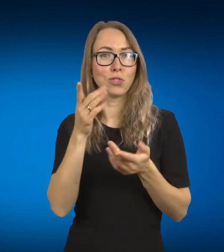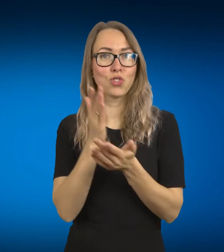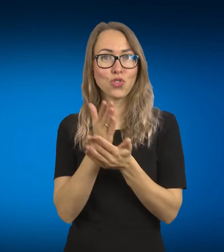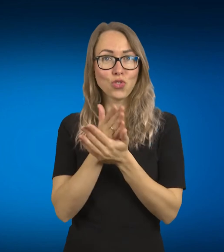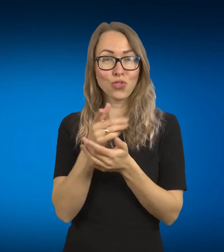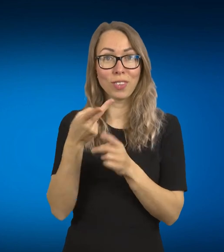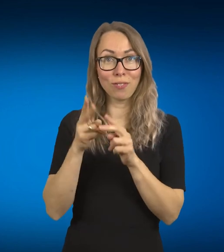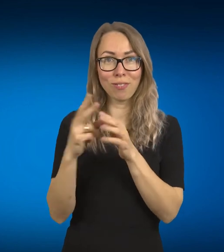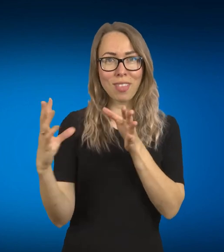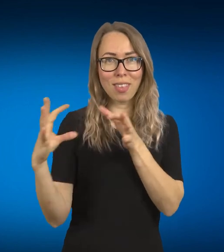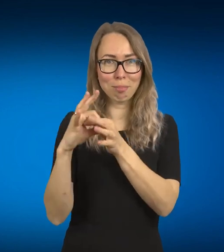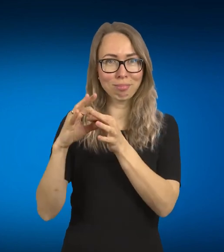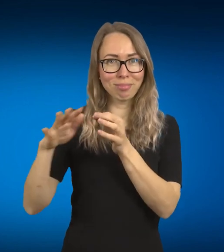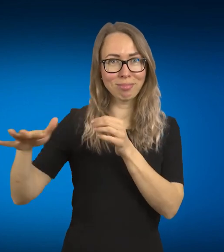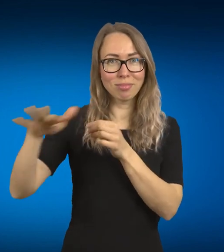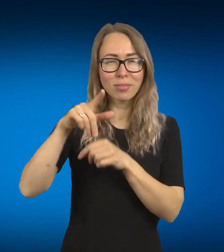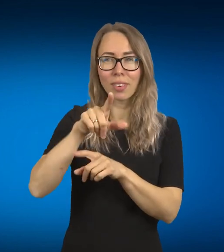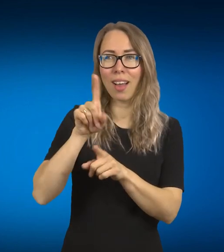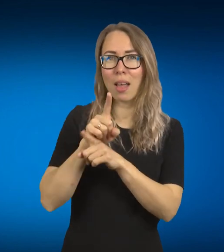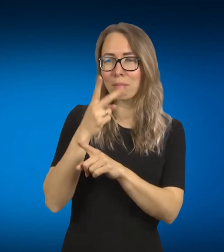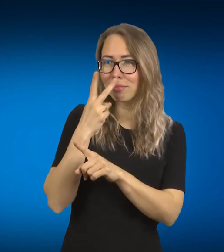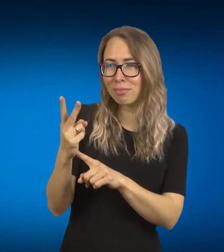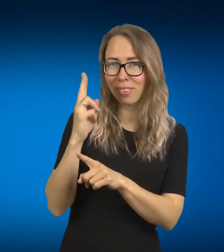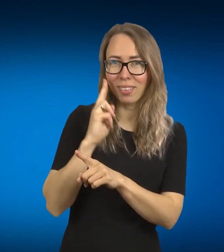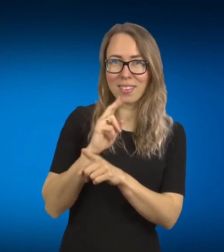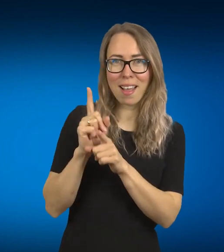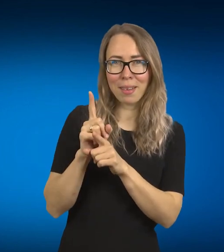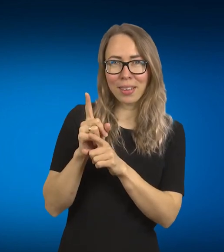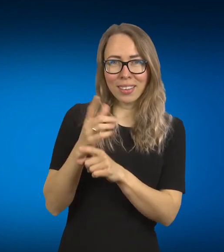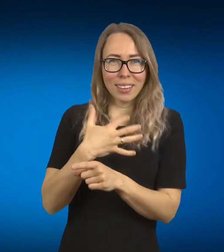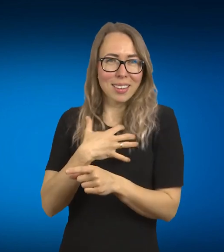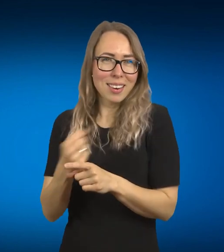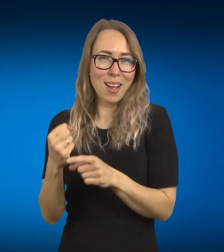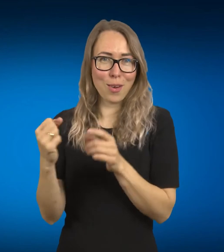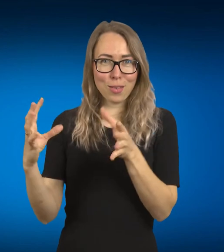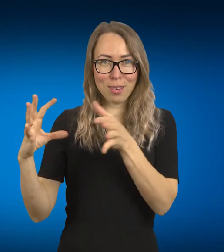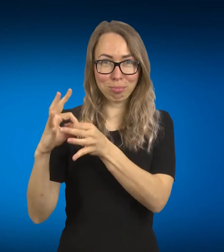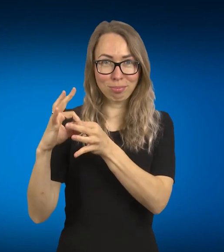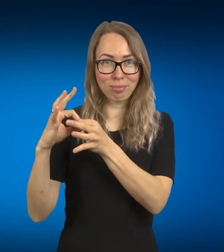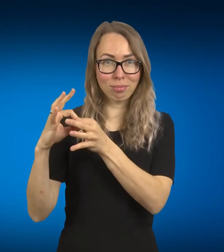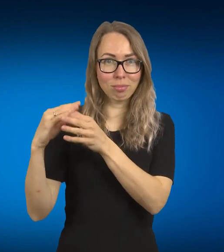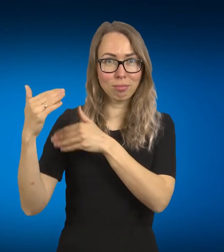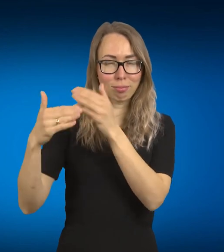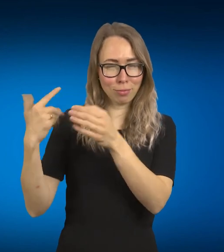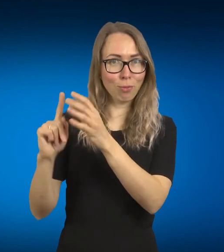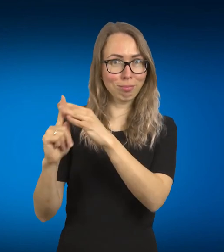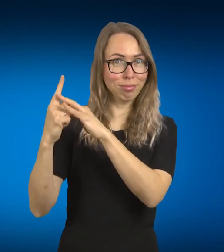ir atjautos ir tikrai neši labai gražią misiją ir kuri poveikia, nes aš tikiu, kad mūsų žemė